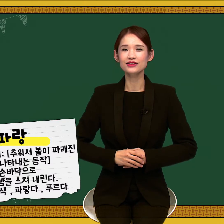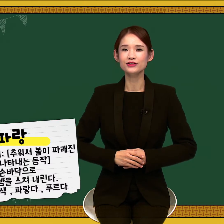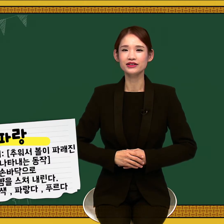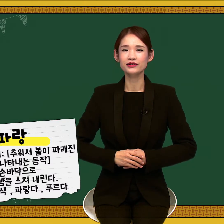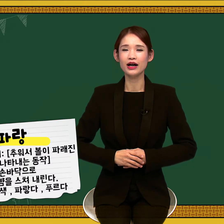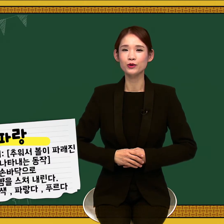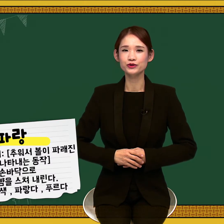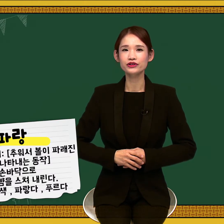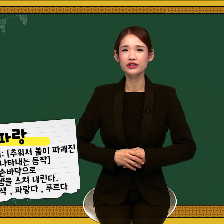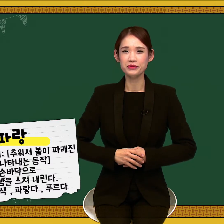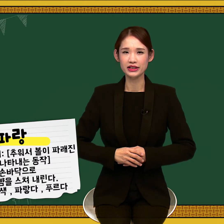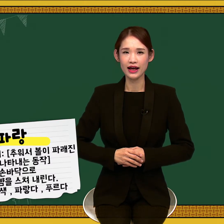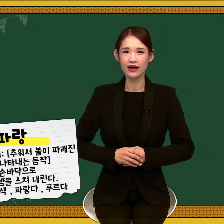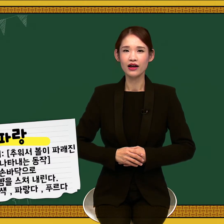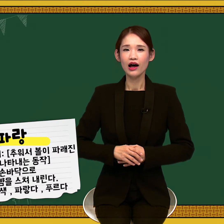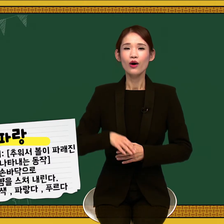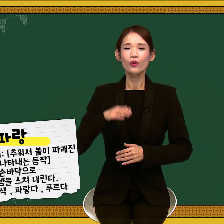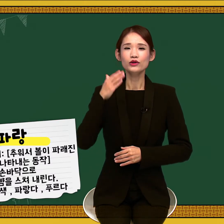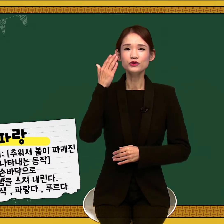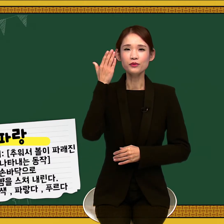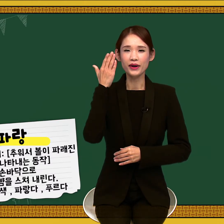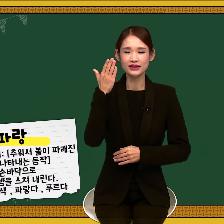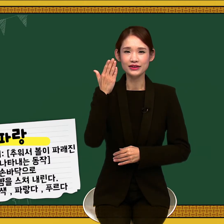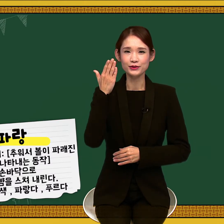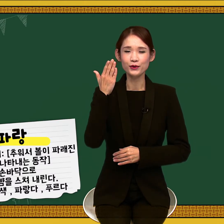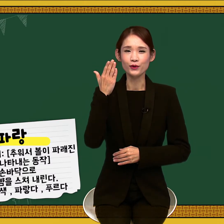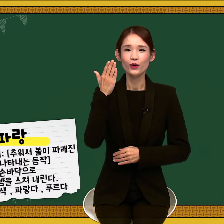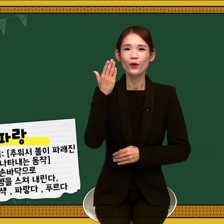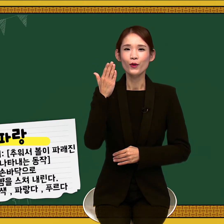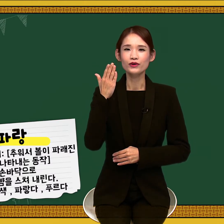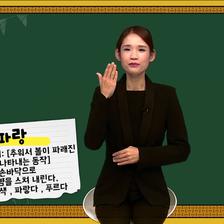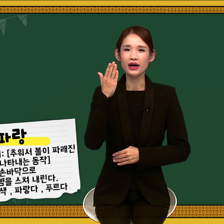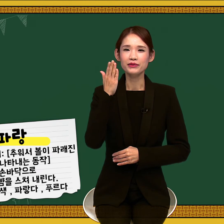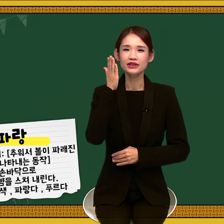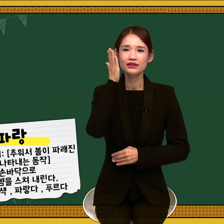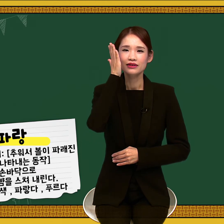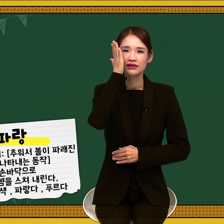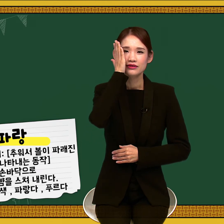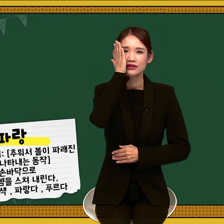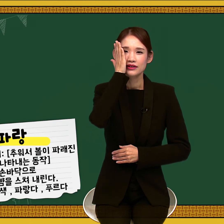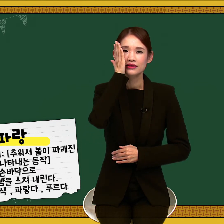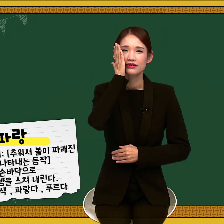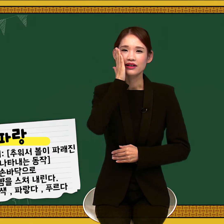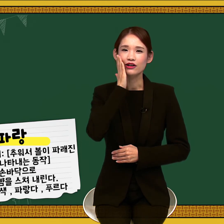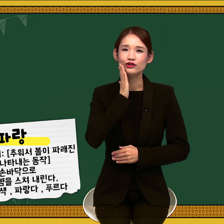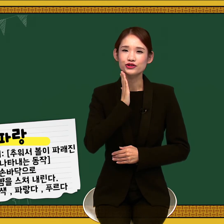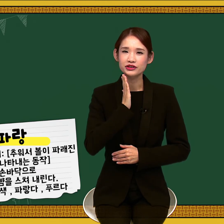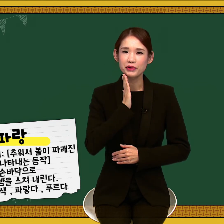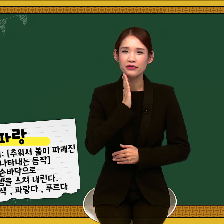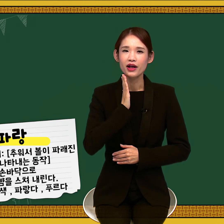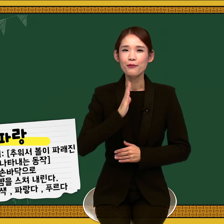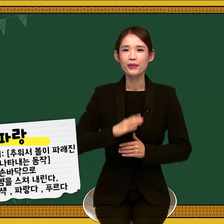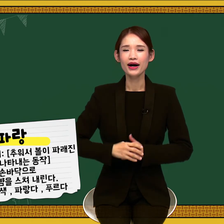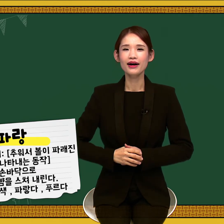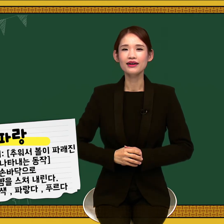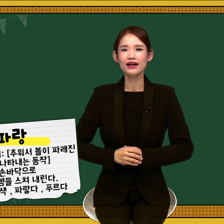것에서 나온 수어입니다. 오른손 바닥으로 오른뼘을 내려주시면 파랑이라는